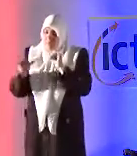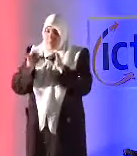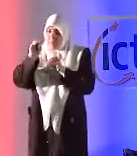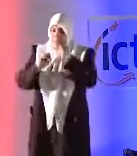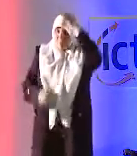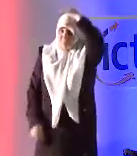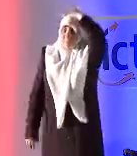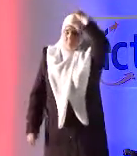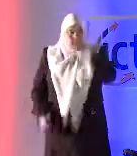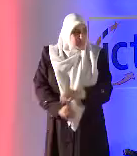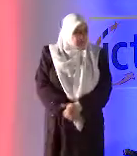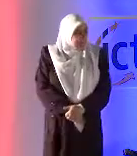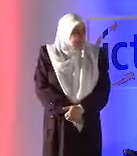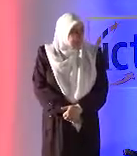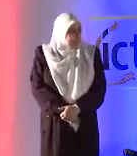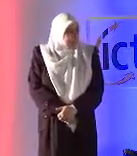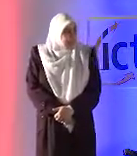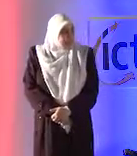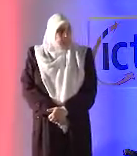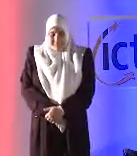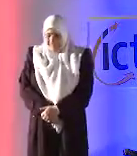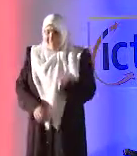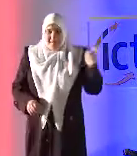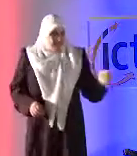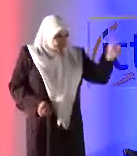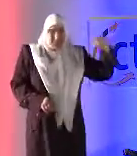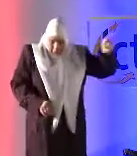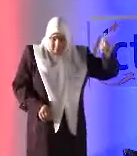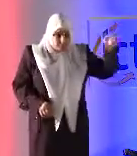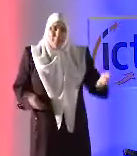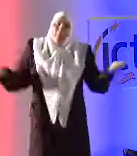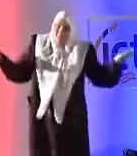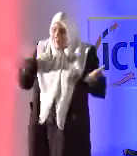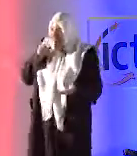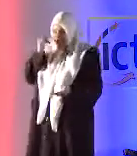يعمل؟ لا أعرف ما قلت قلت ولكن يبدو أنه مدينة